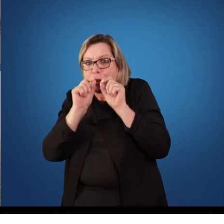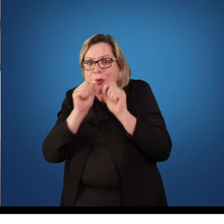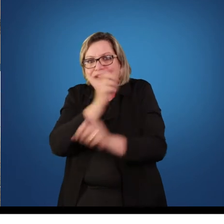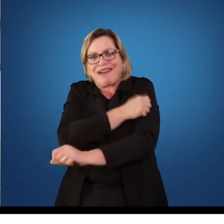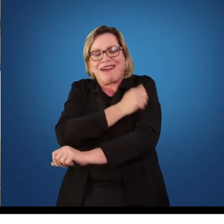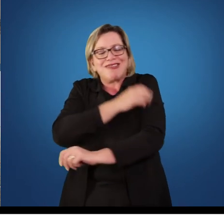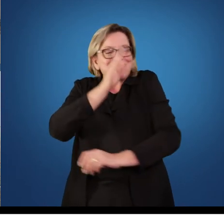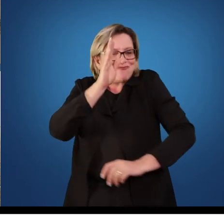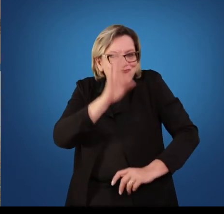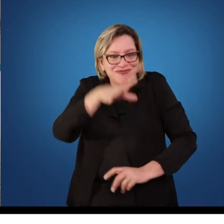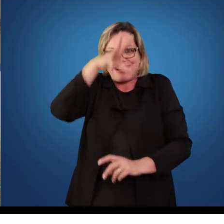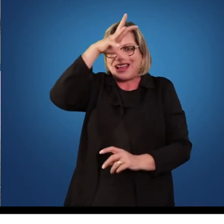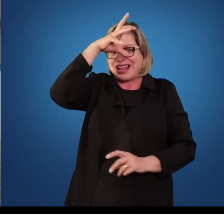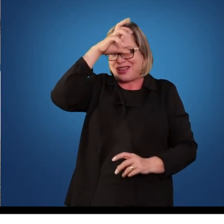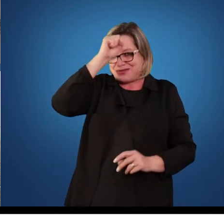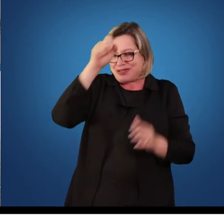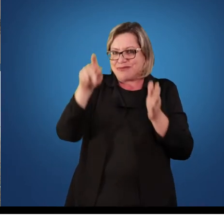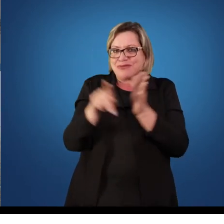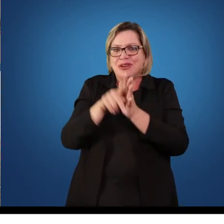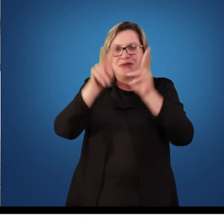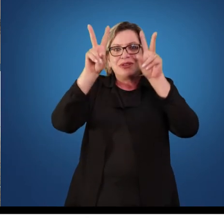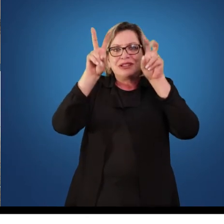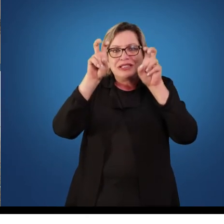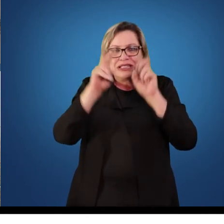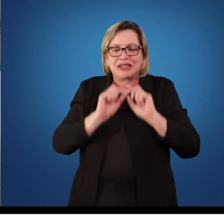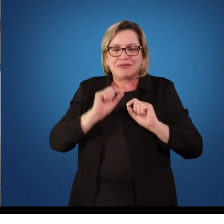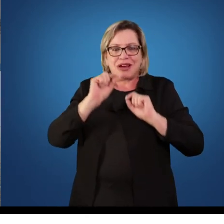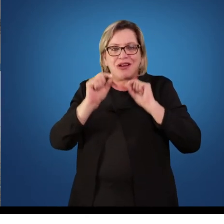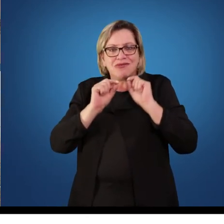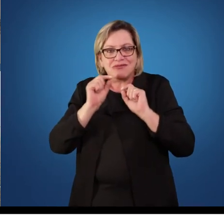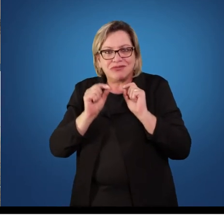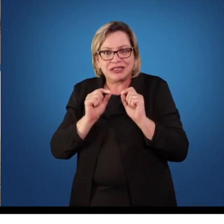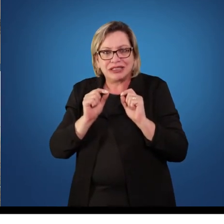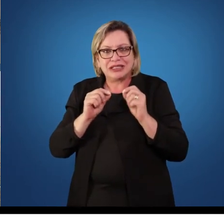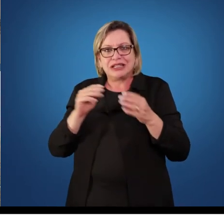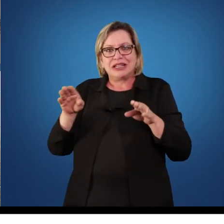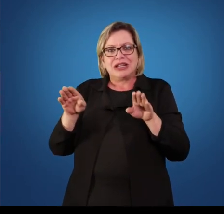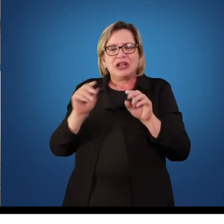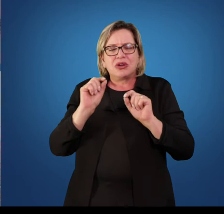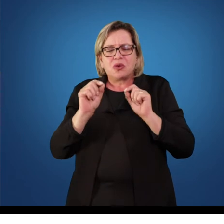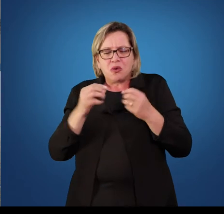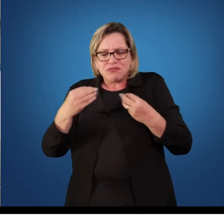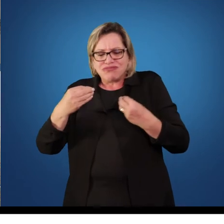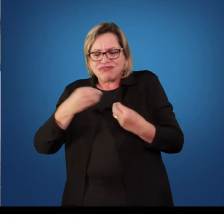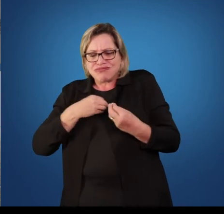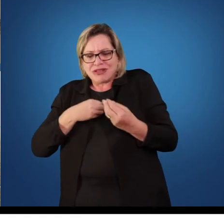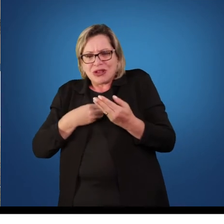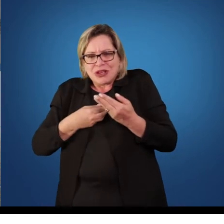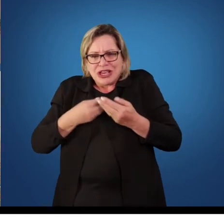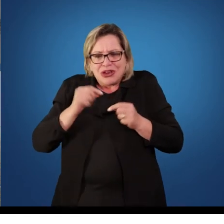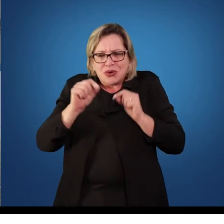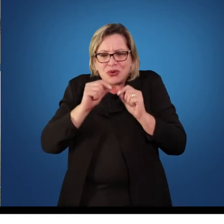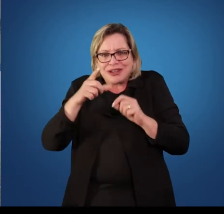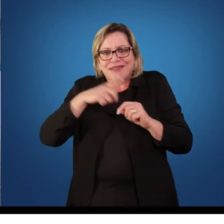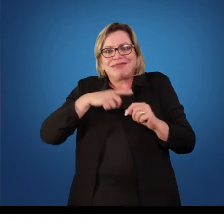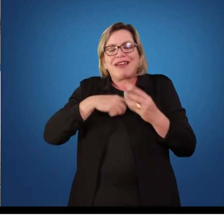determinado tema. Quais as competências, as habilidades que eles possuem em relação àquele tema que eu vou trabalhar?